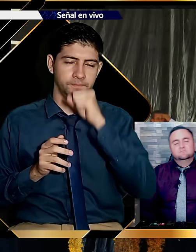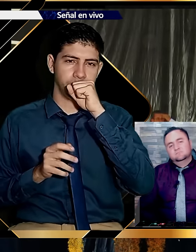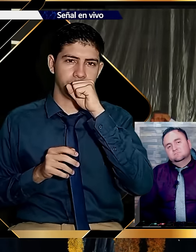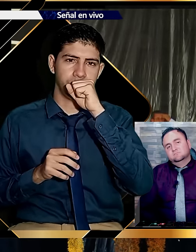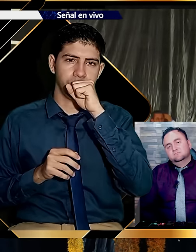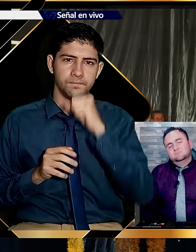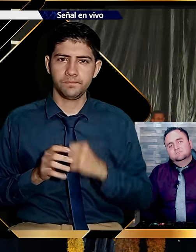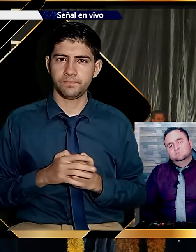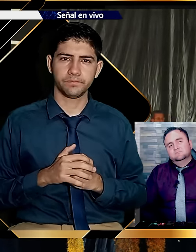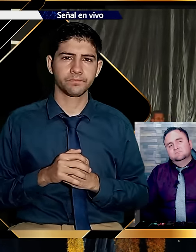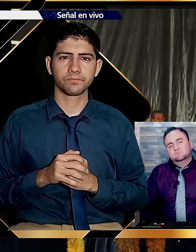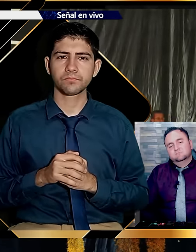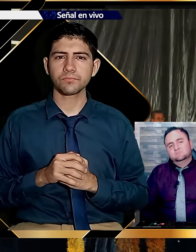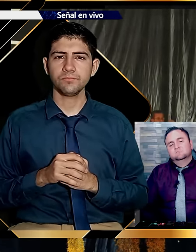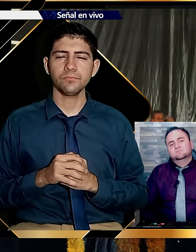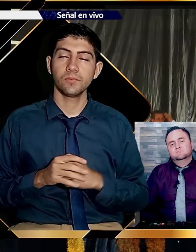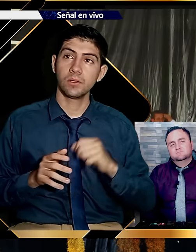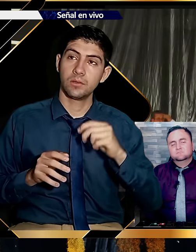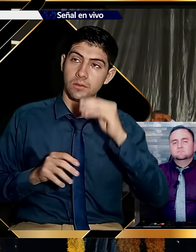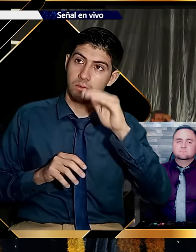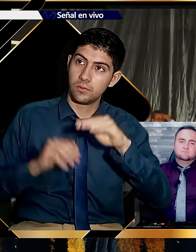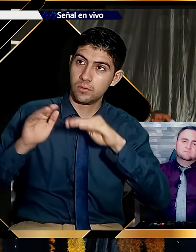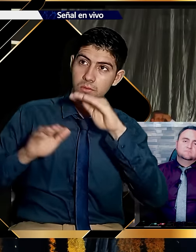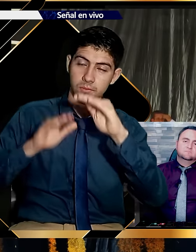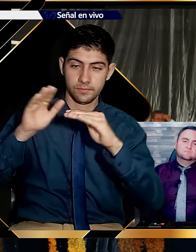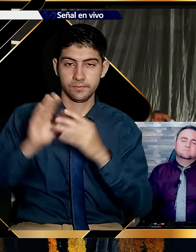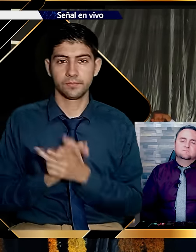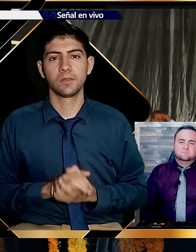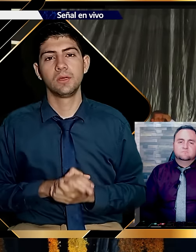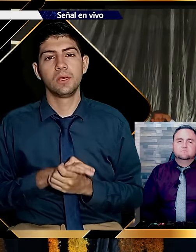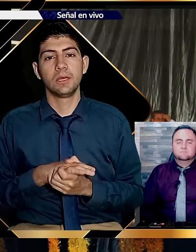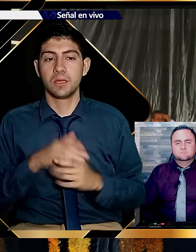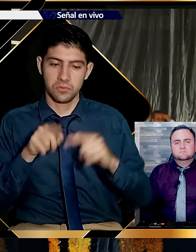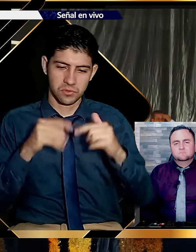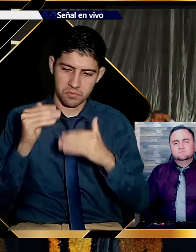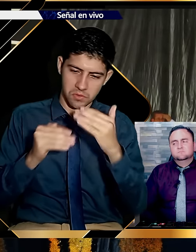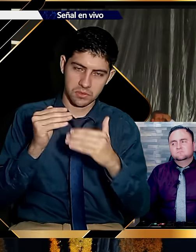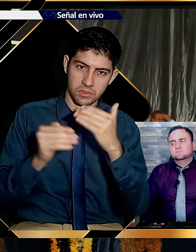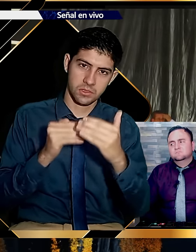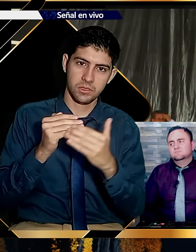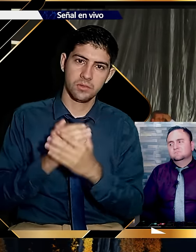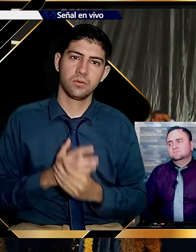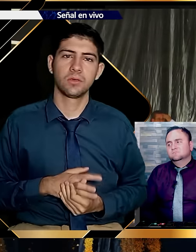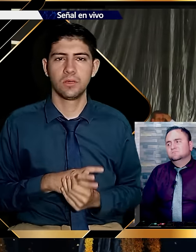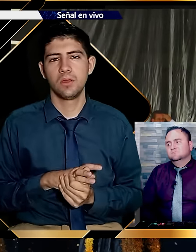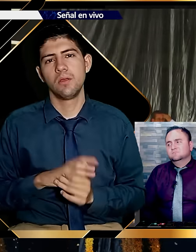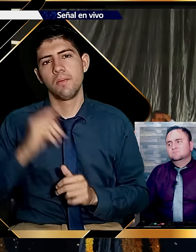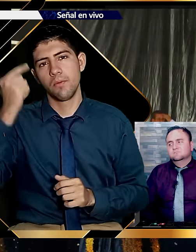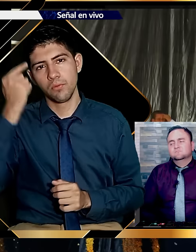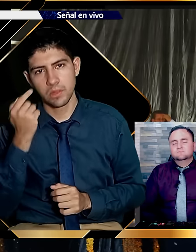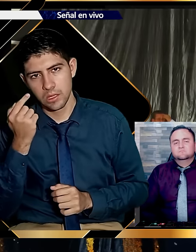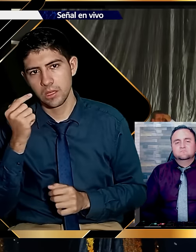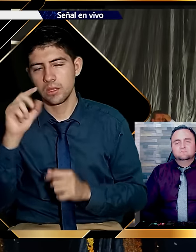Y no teníamos zapato especial para eso. Hacen siempre procesos para ir allá. Se quedan en un lugar y